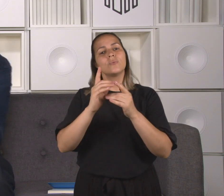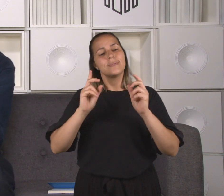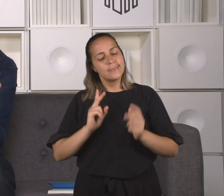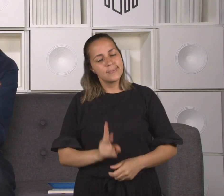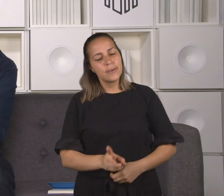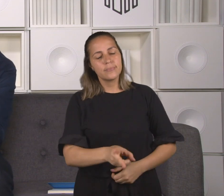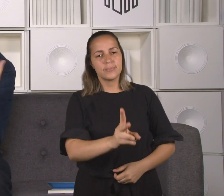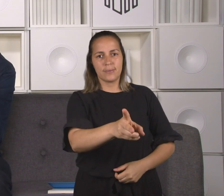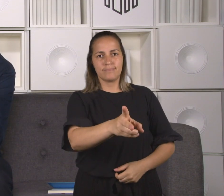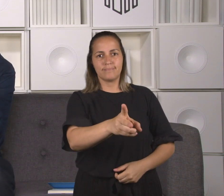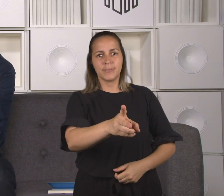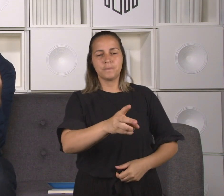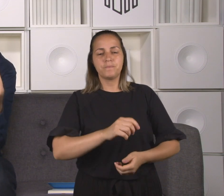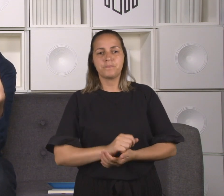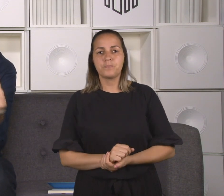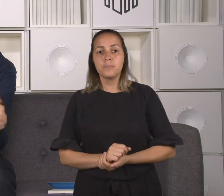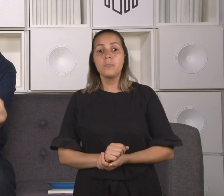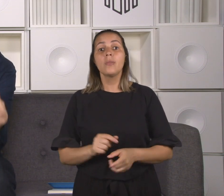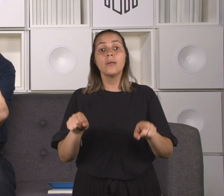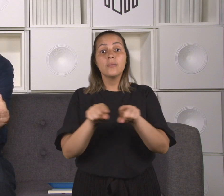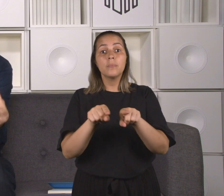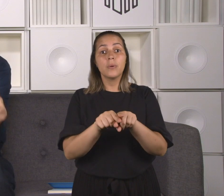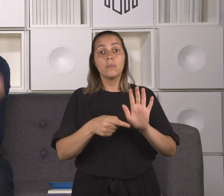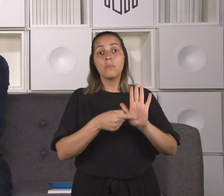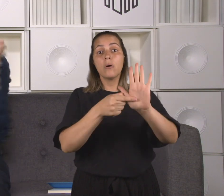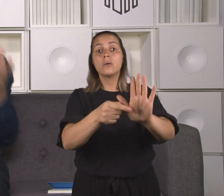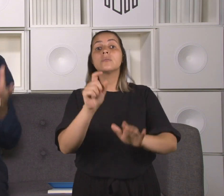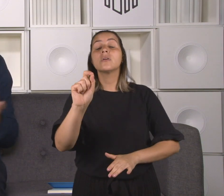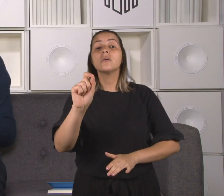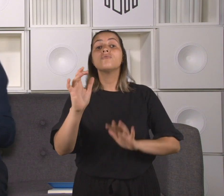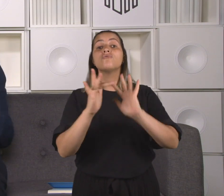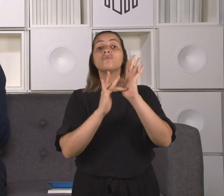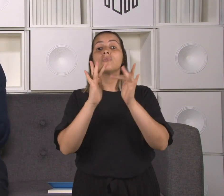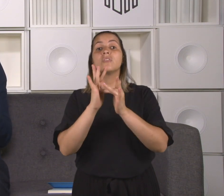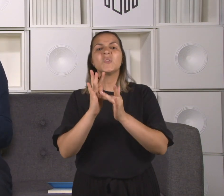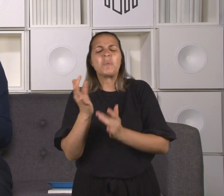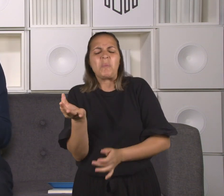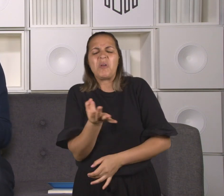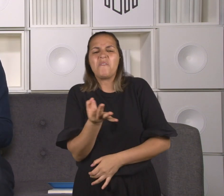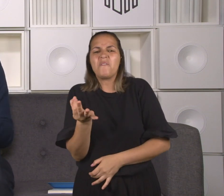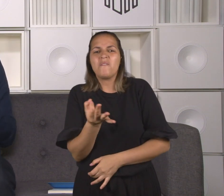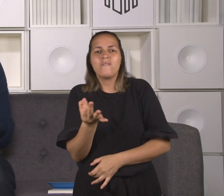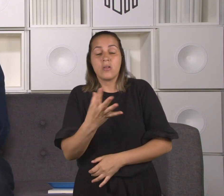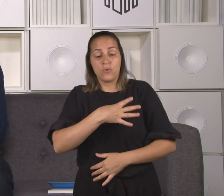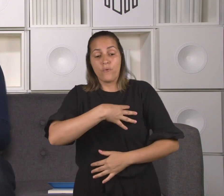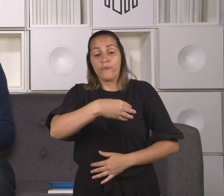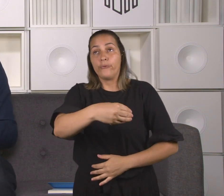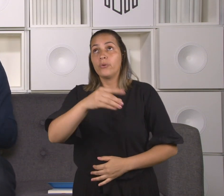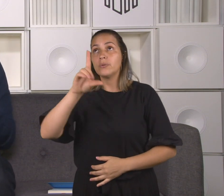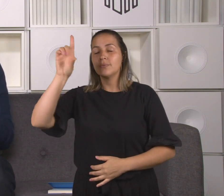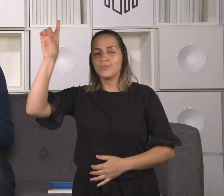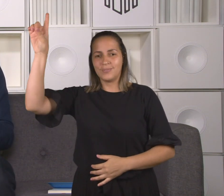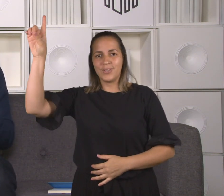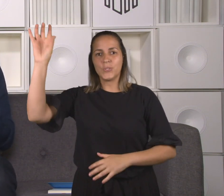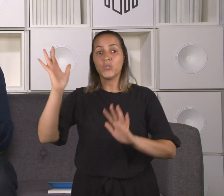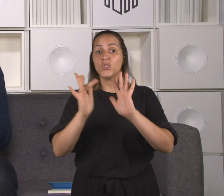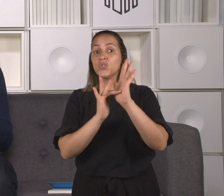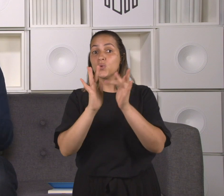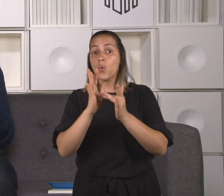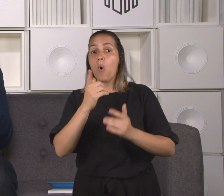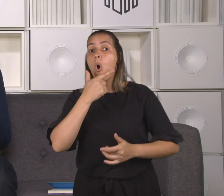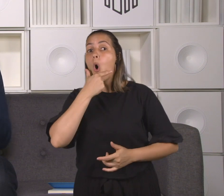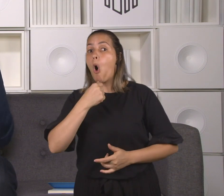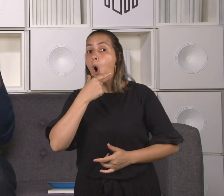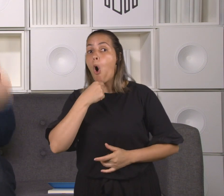primeiro, para a perfeita humanidade de Jesus. Jesus fez os milagres que fez porque ele era o homem perfeito em